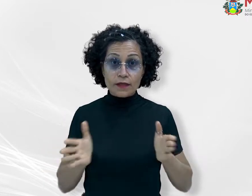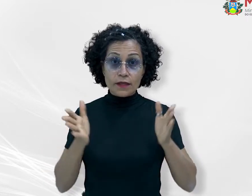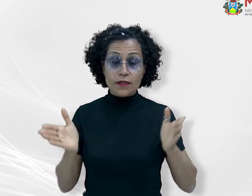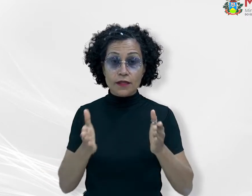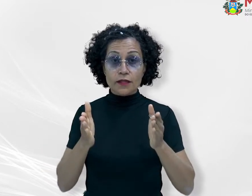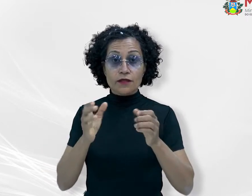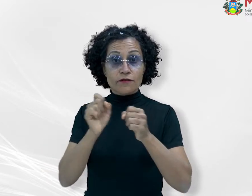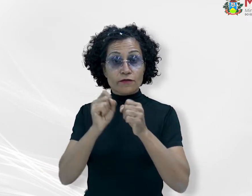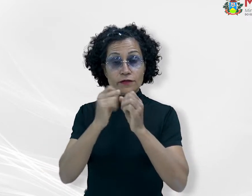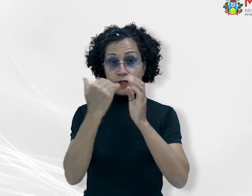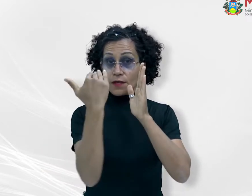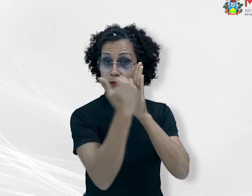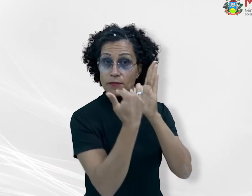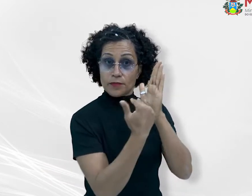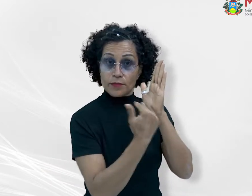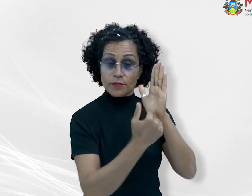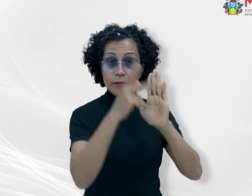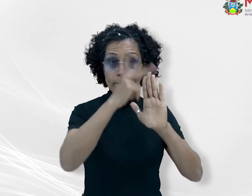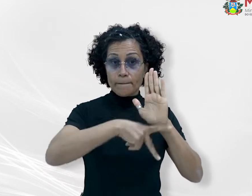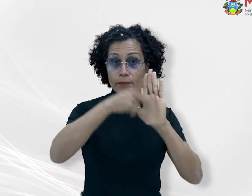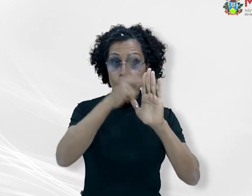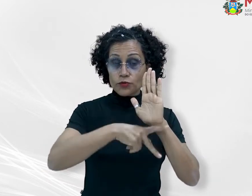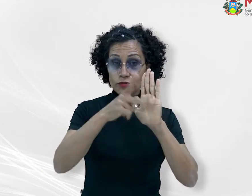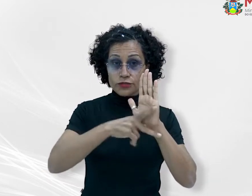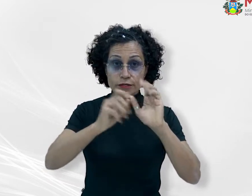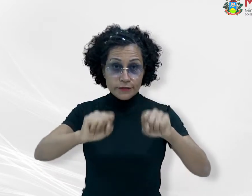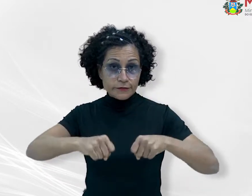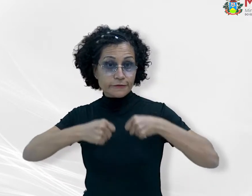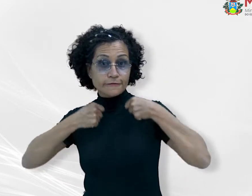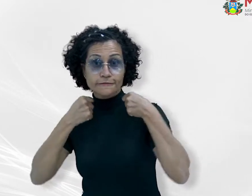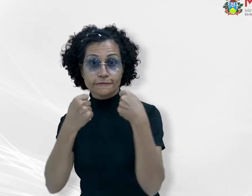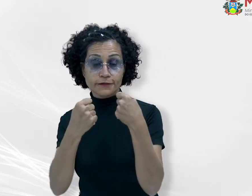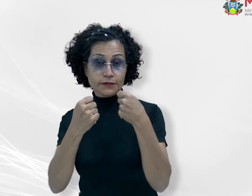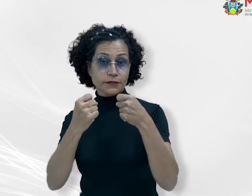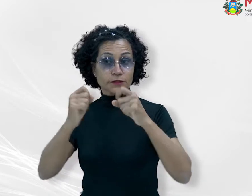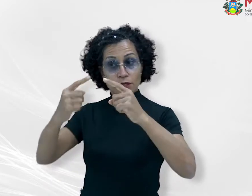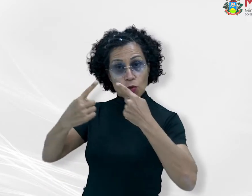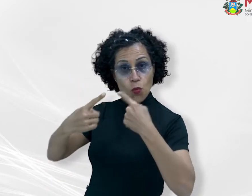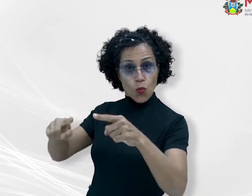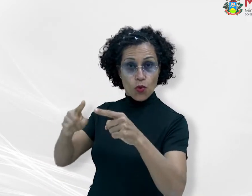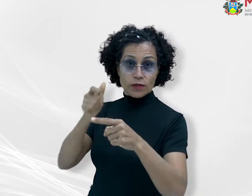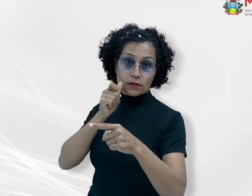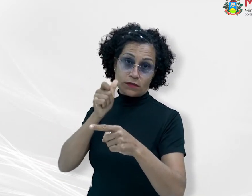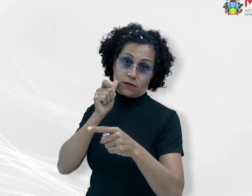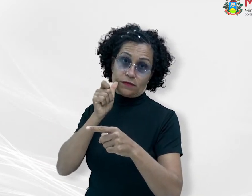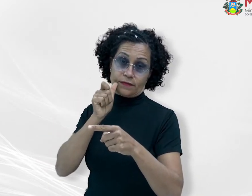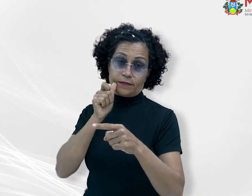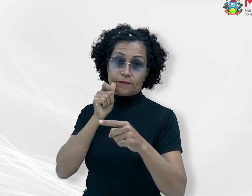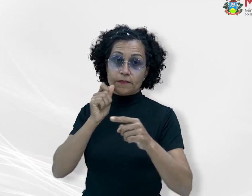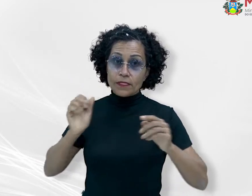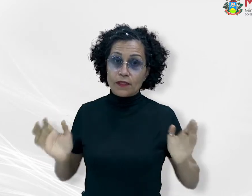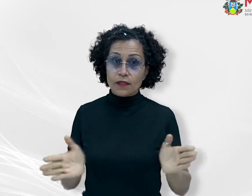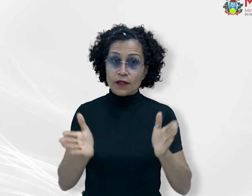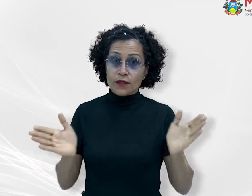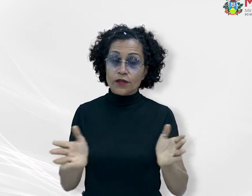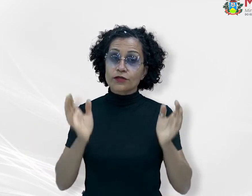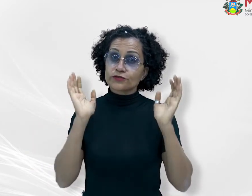execução do projeto Rede de Enfrentamento à Violência Doméstica e Familiar contra Mulher. A iniciativa, que já está